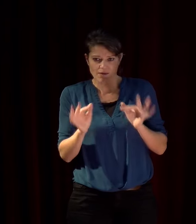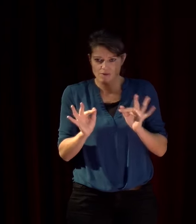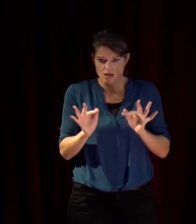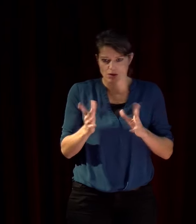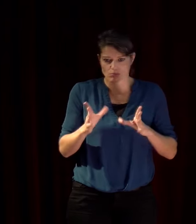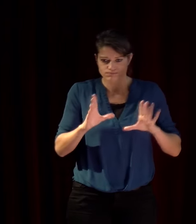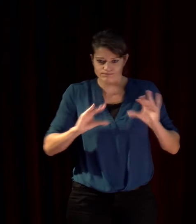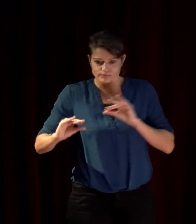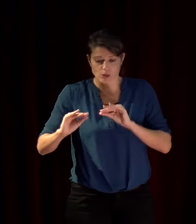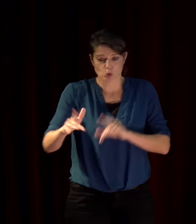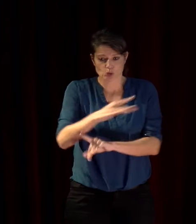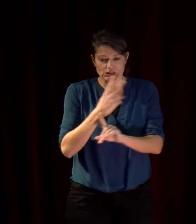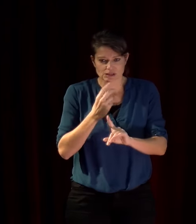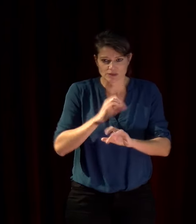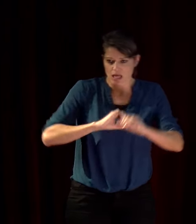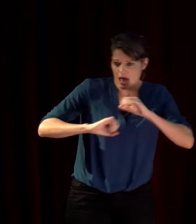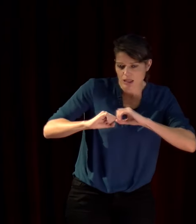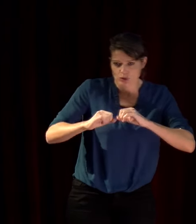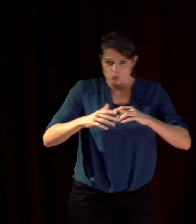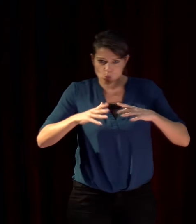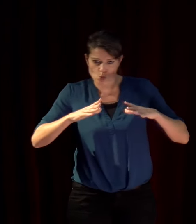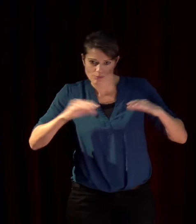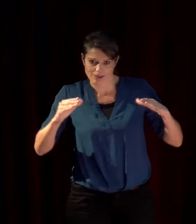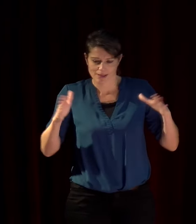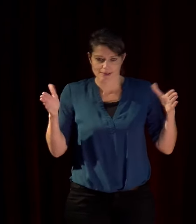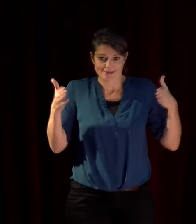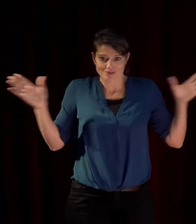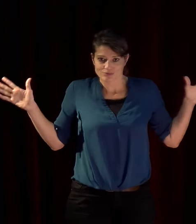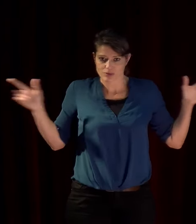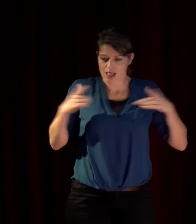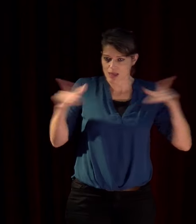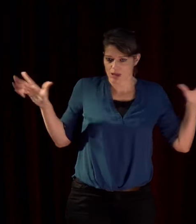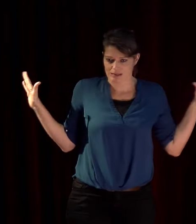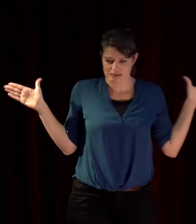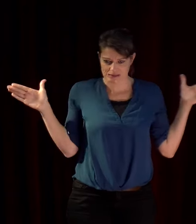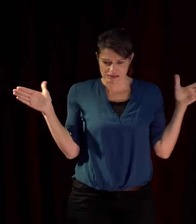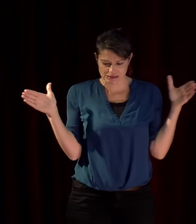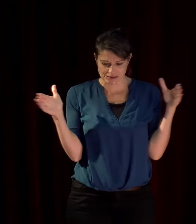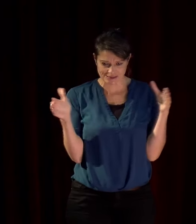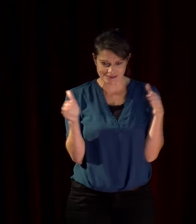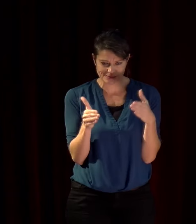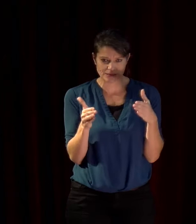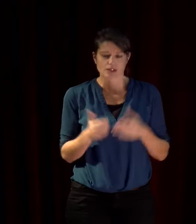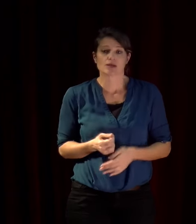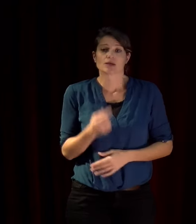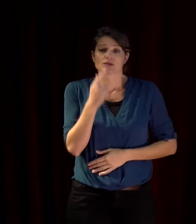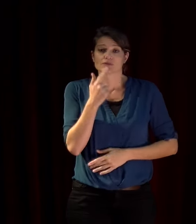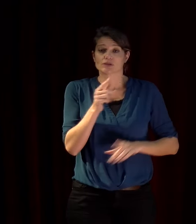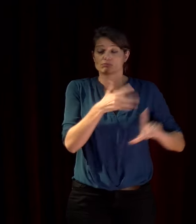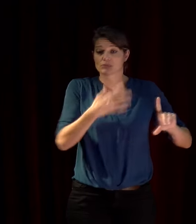de la société civile c'est-à-dire que l'ensemble méditerranéen